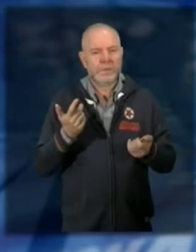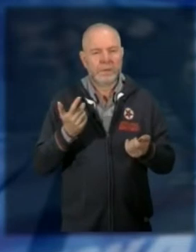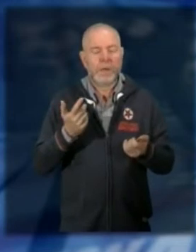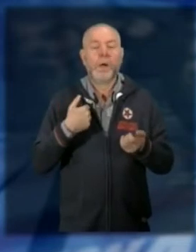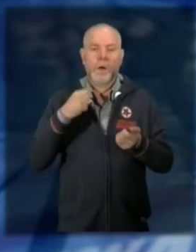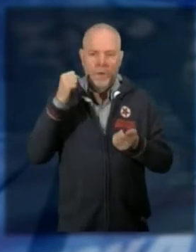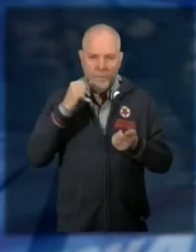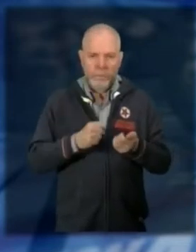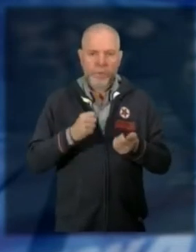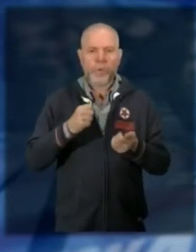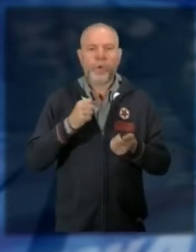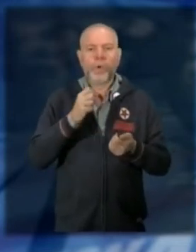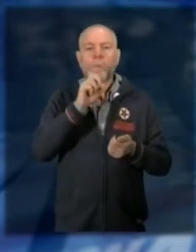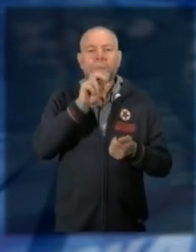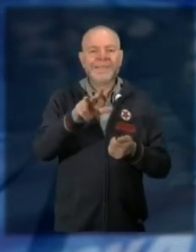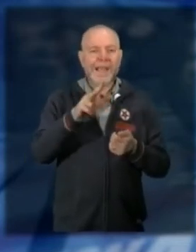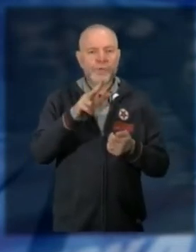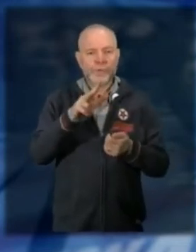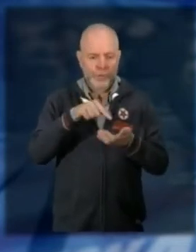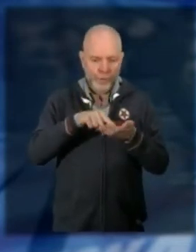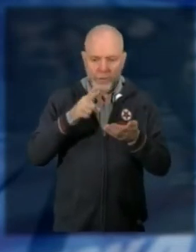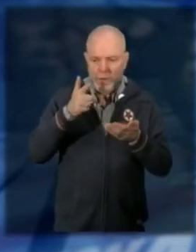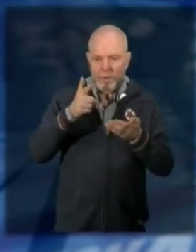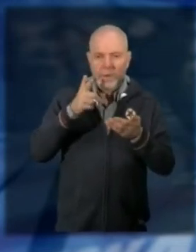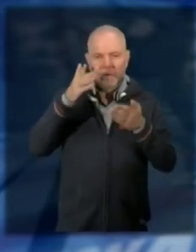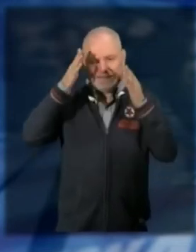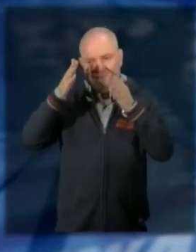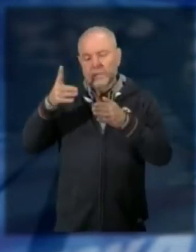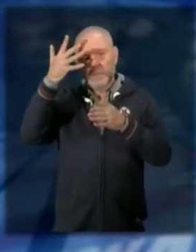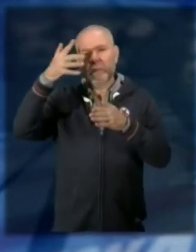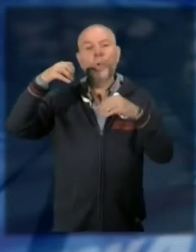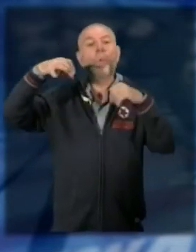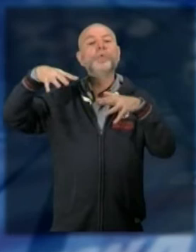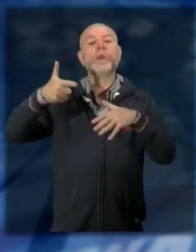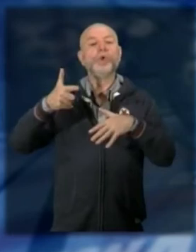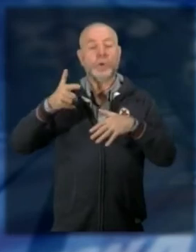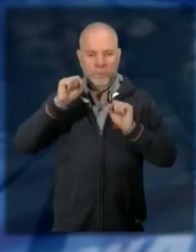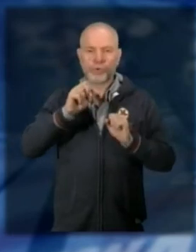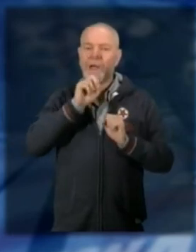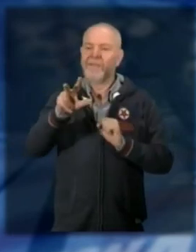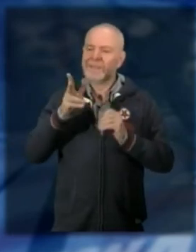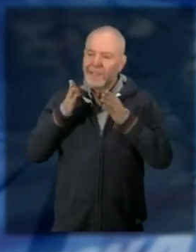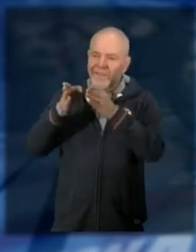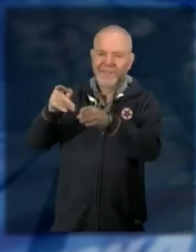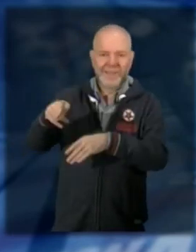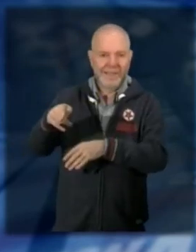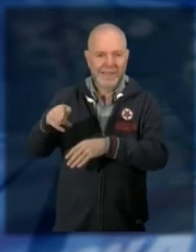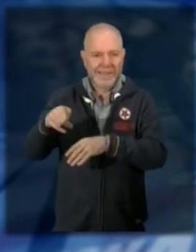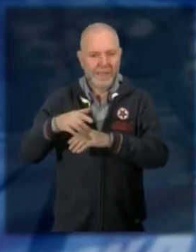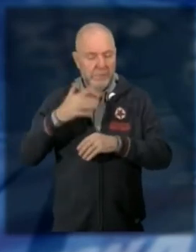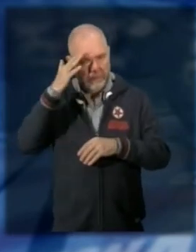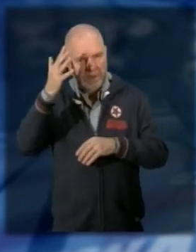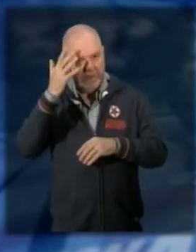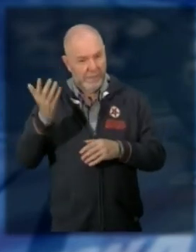possibile mirare il messaggio quindi avvisare soltanto per esempio una via del fatto che in quella via mancherà la luce nelle prossime ore o che sarà ripresa